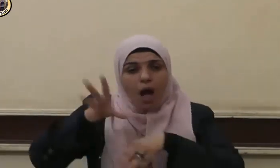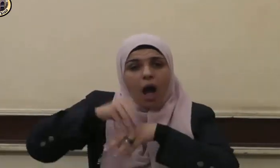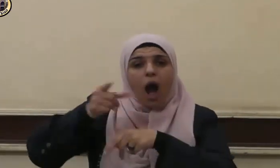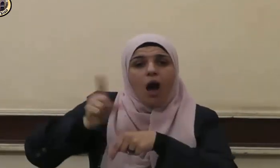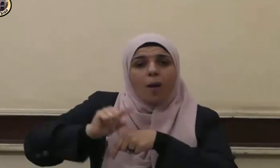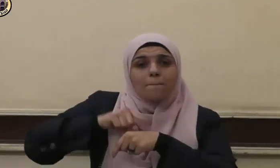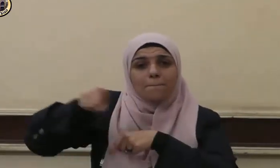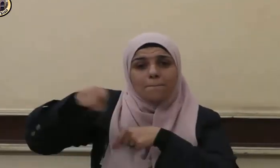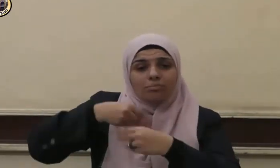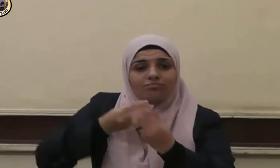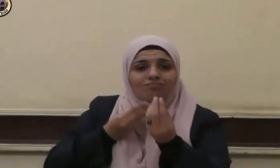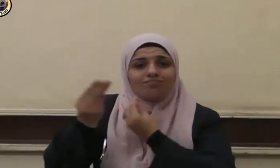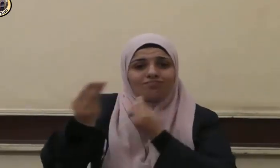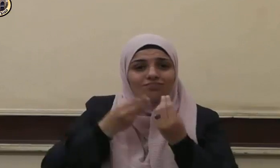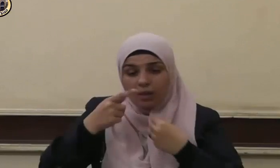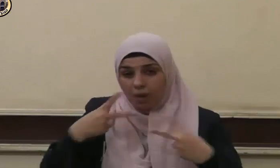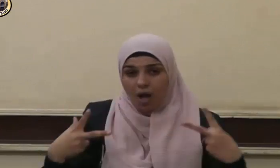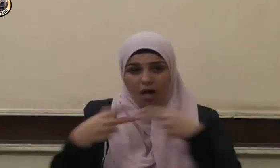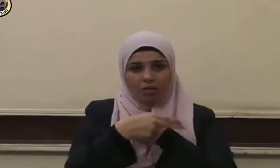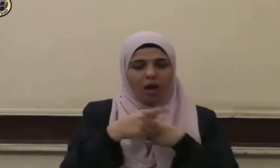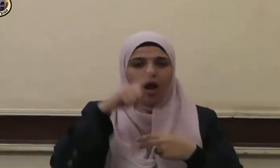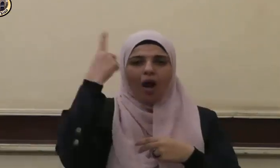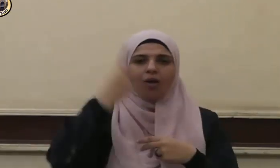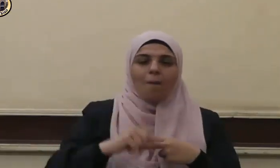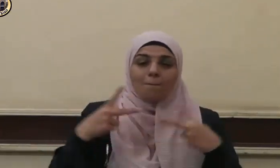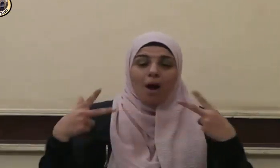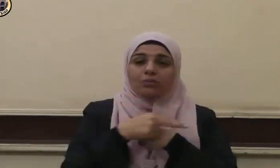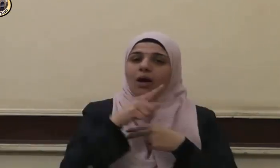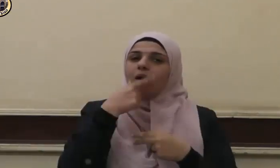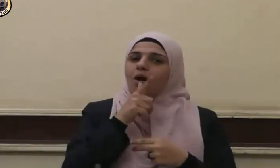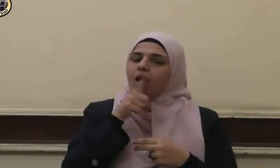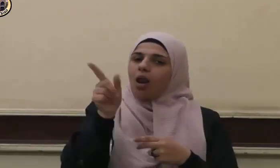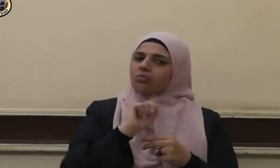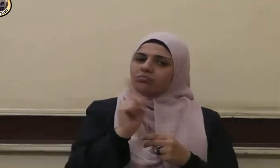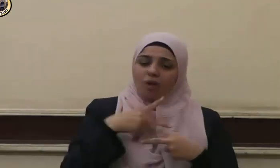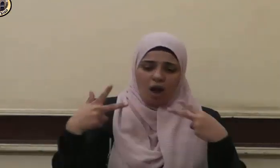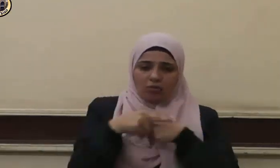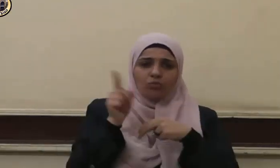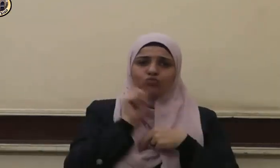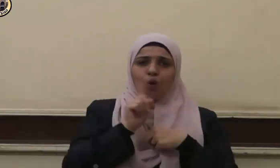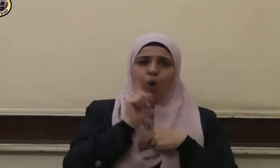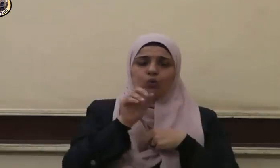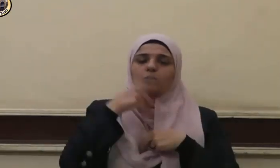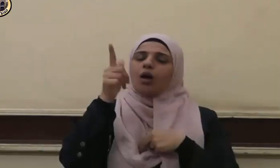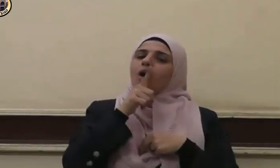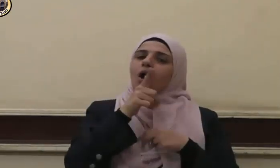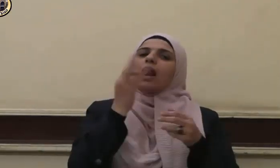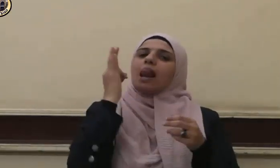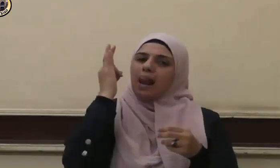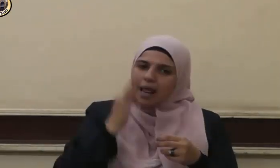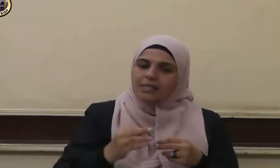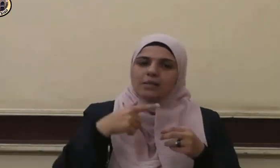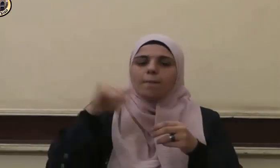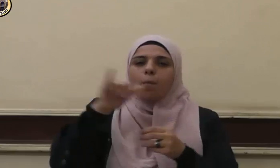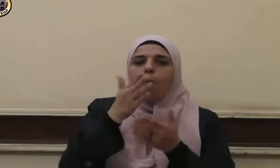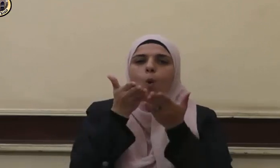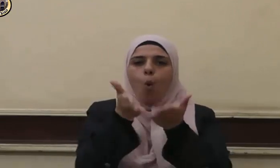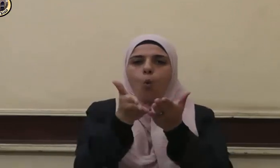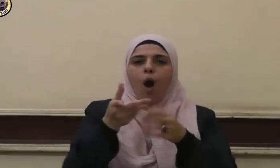وصلك وأقطع من قطعك قالت بلى قال فذلك لك